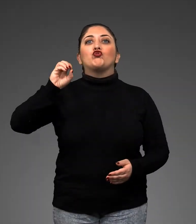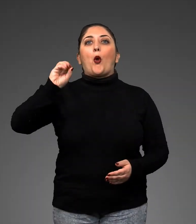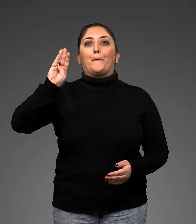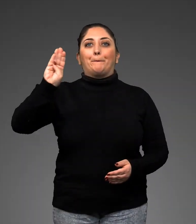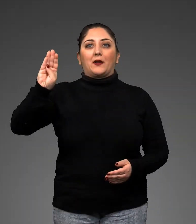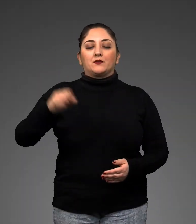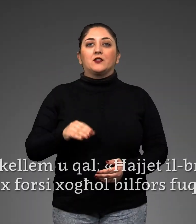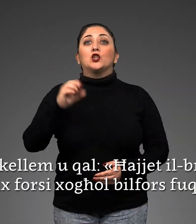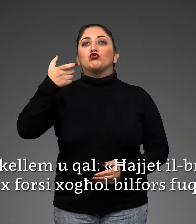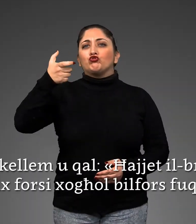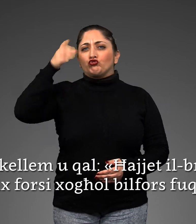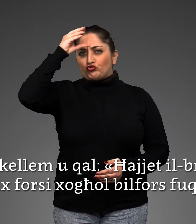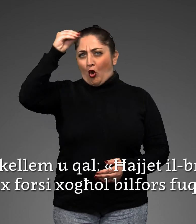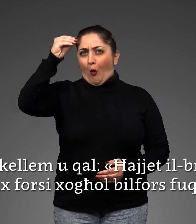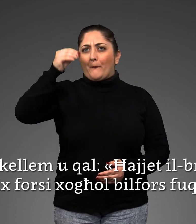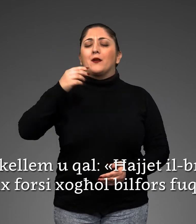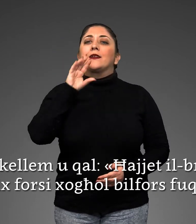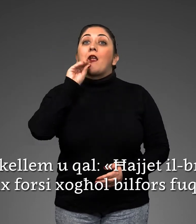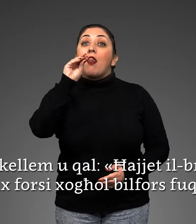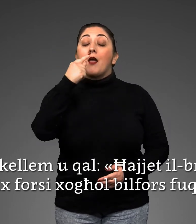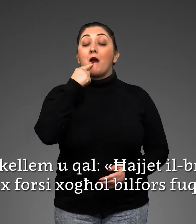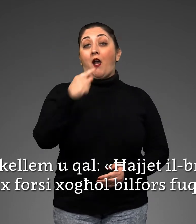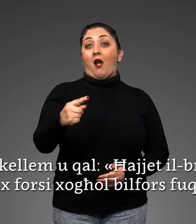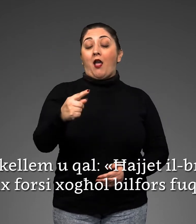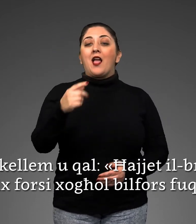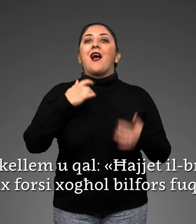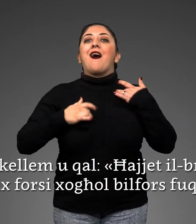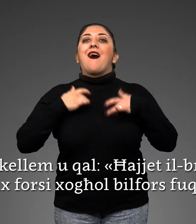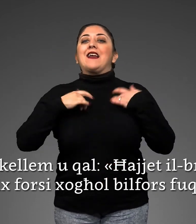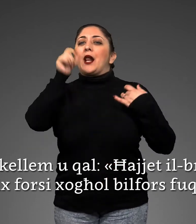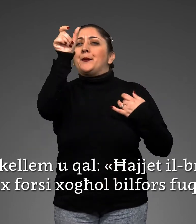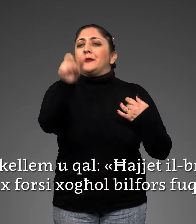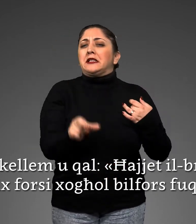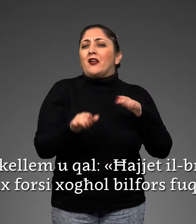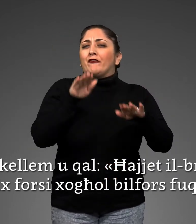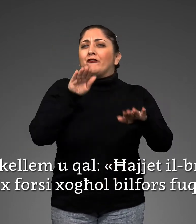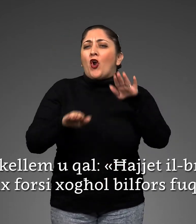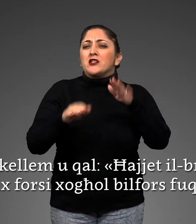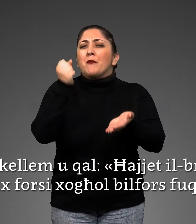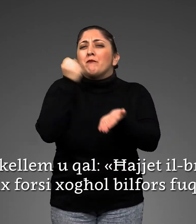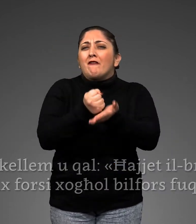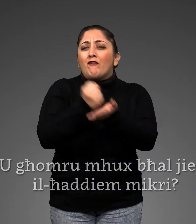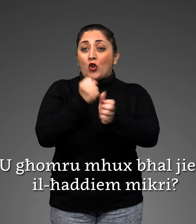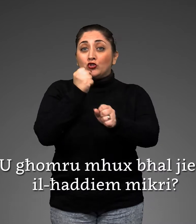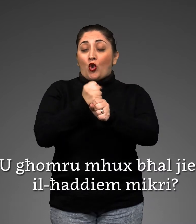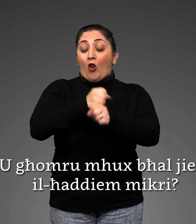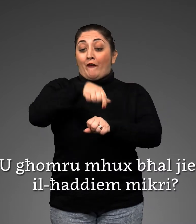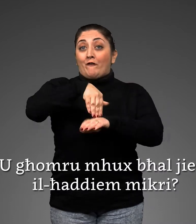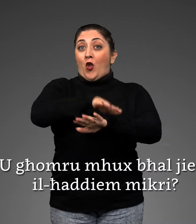Ģob t-kellamu qal ħajet il-bniħdem miħx forsi xħol bil-fors fuq l-art u għamru